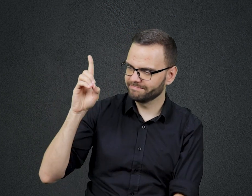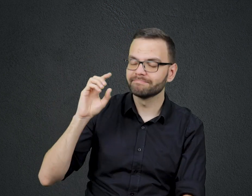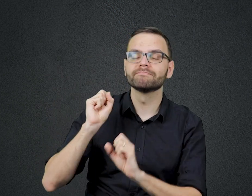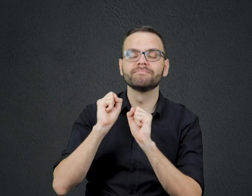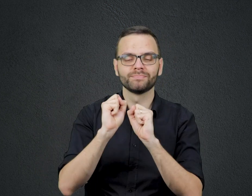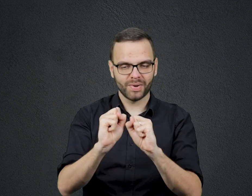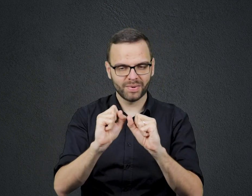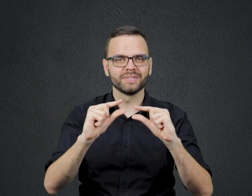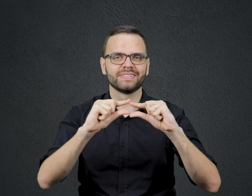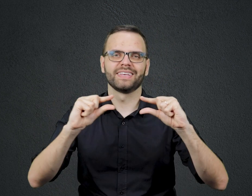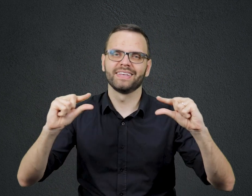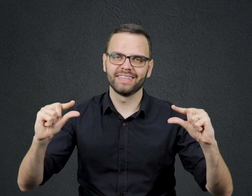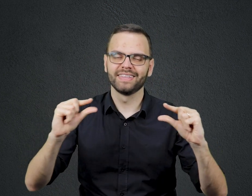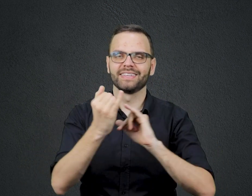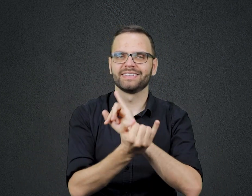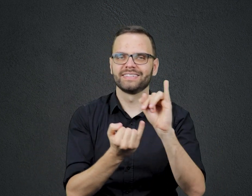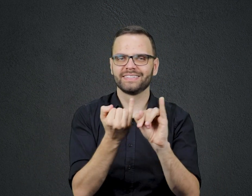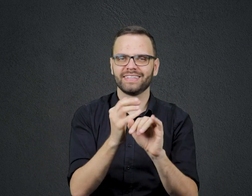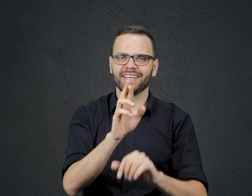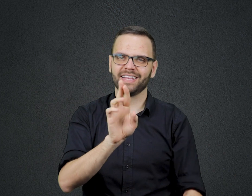transmundial.org.br